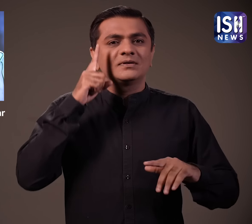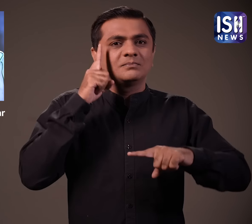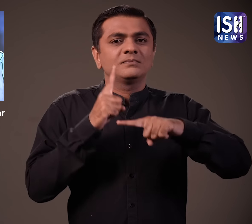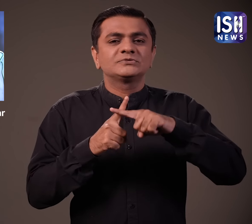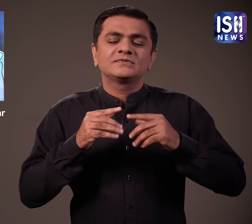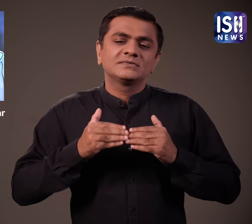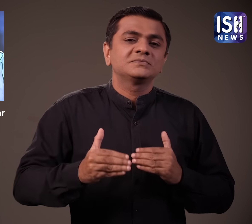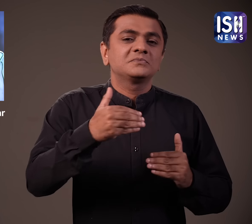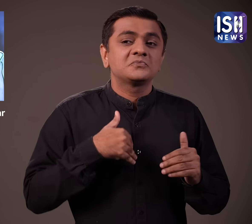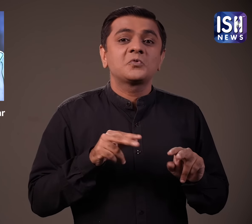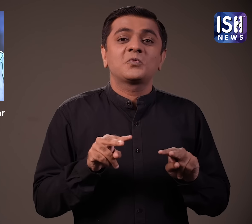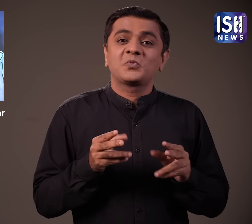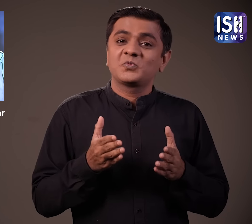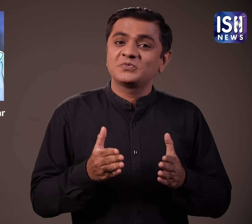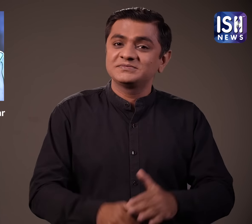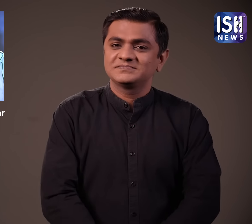तब से उन्होंने सकारतमक कार्य ही किये है